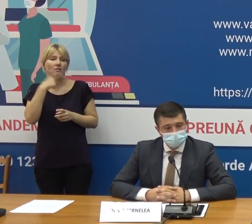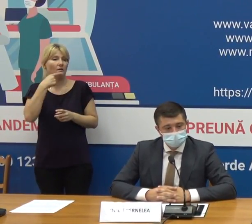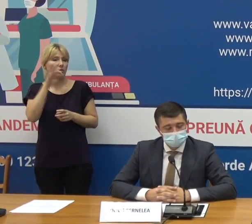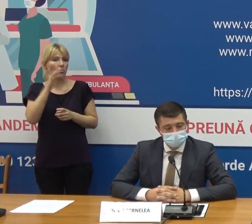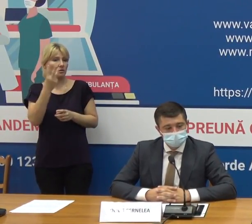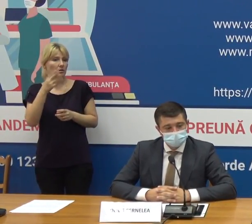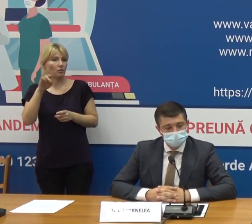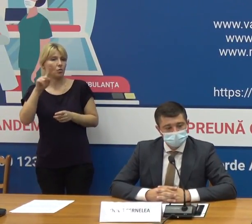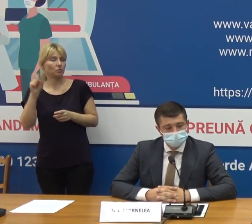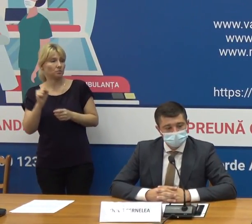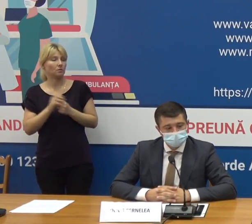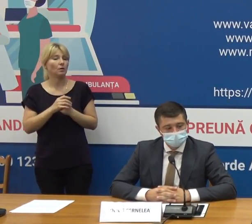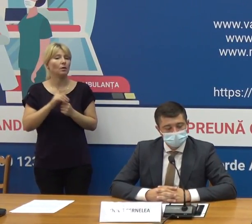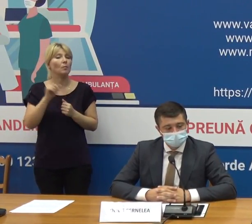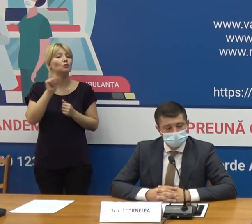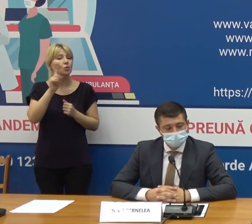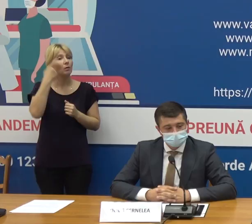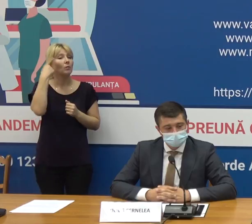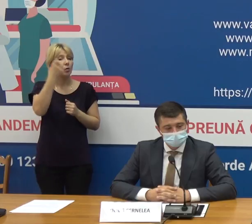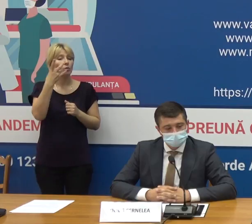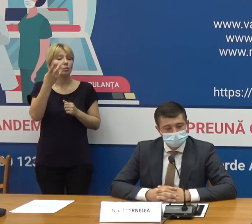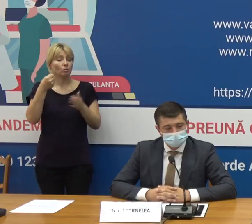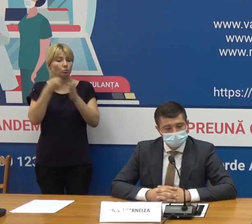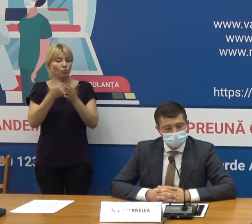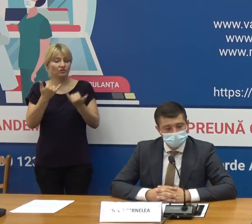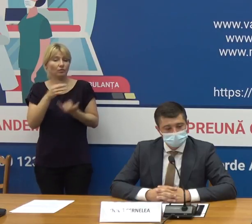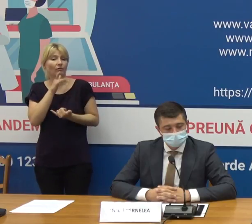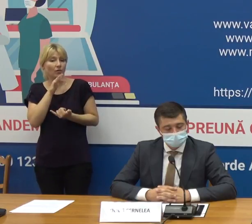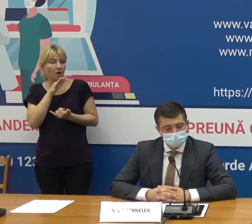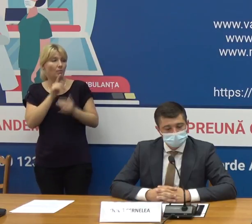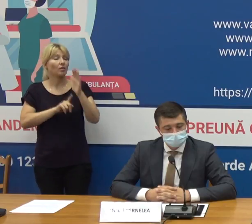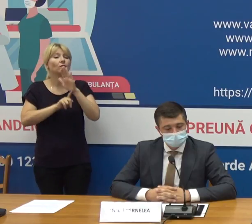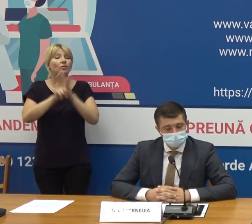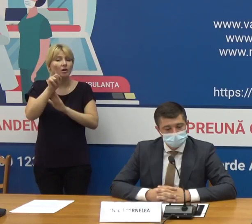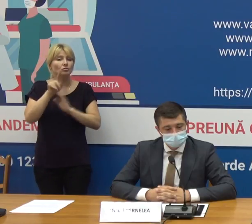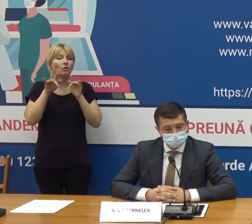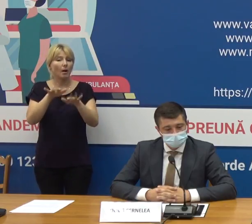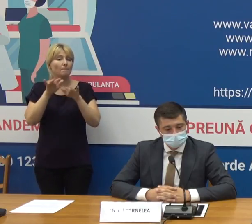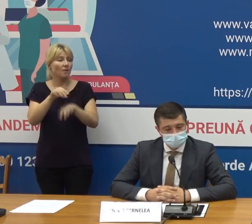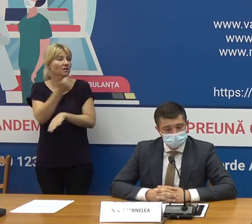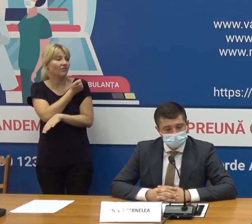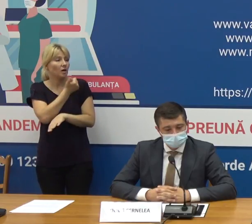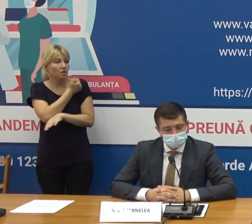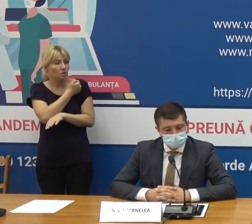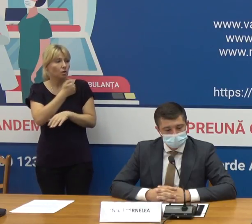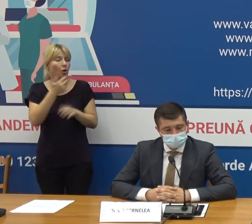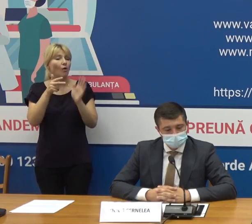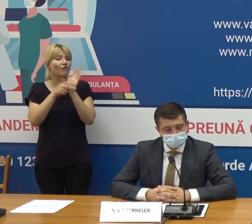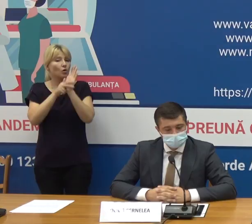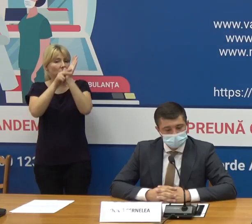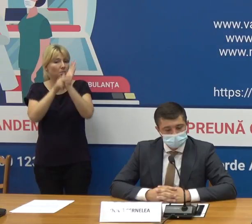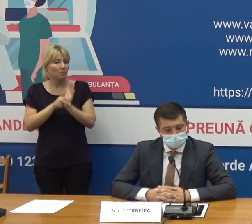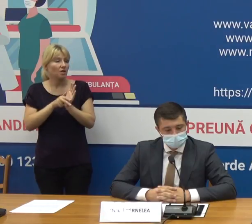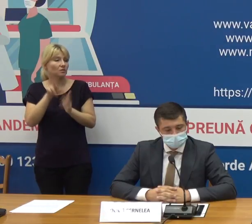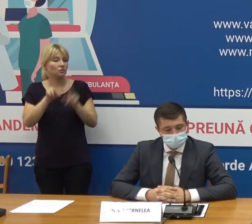cât ce menționăm că până la moment de la începutul campaniei de vaccinare din luna decembrie sunt în jur de 8 luni